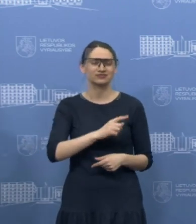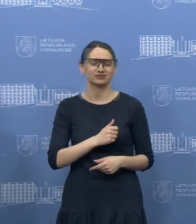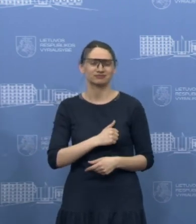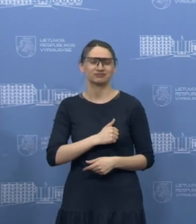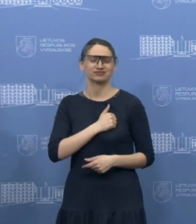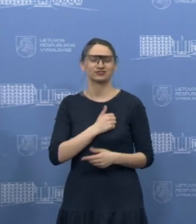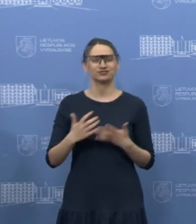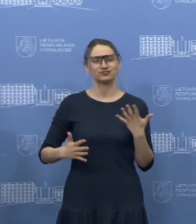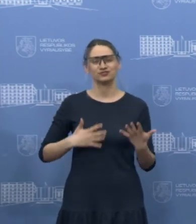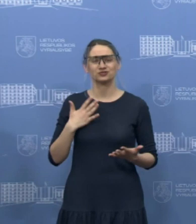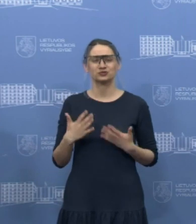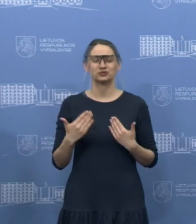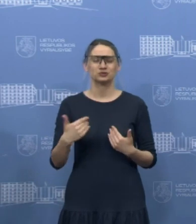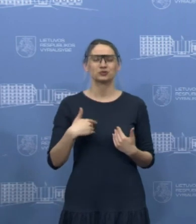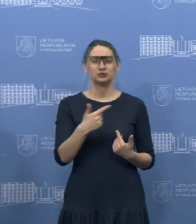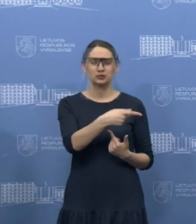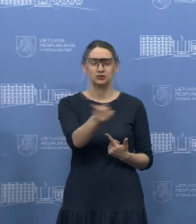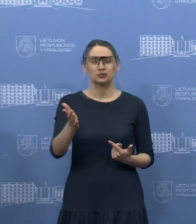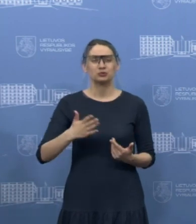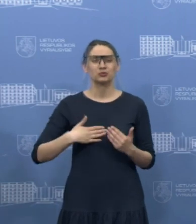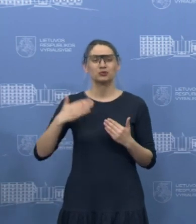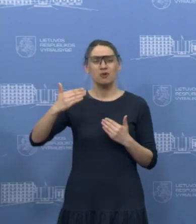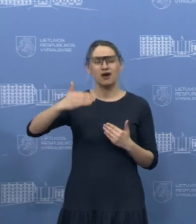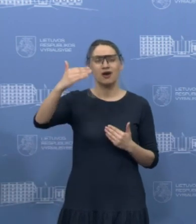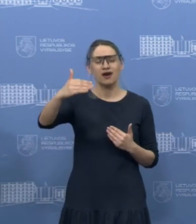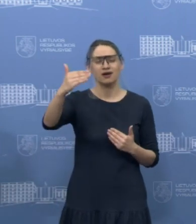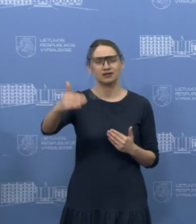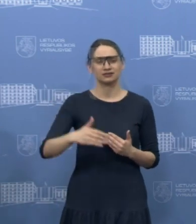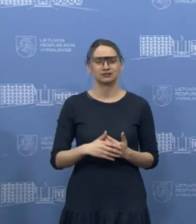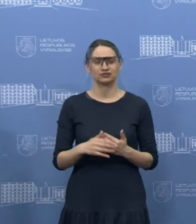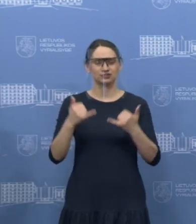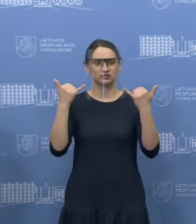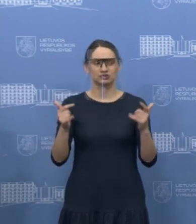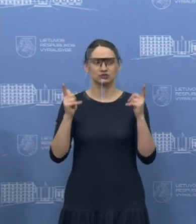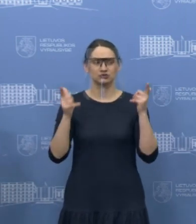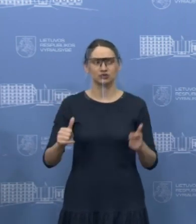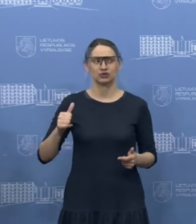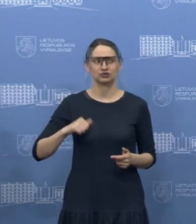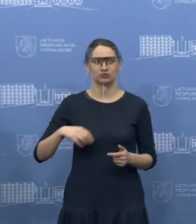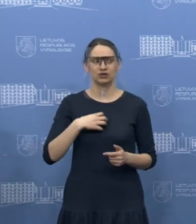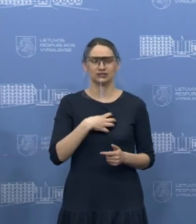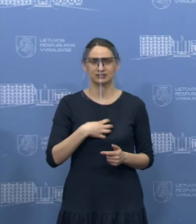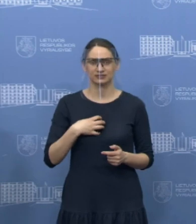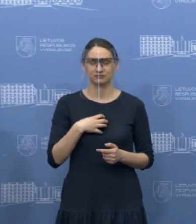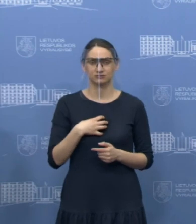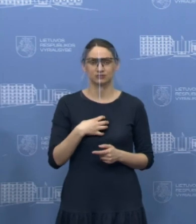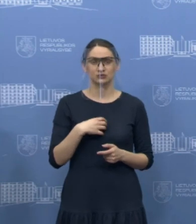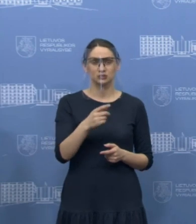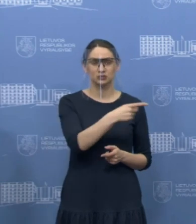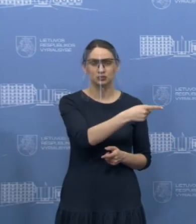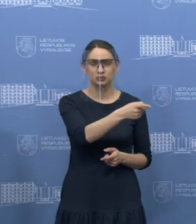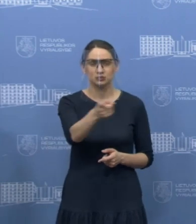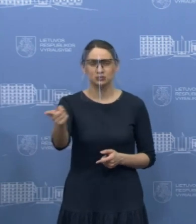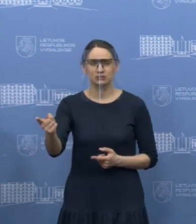jūs esate mūsų ateitis ir tie, kurie yra dabar labai svarbus. Taip, jūs kiekvienas esate labai